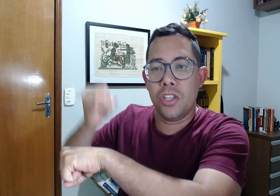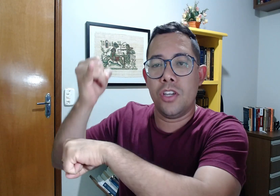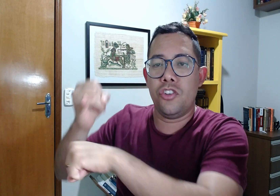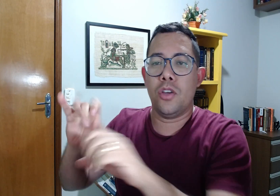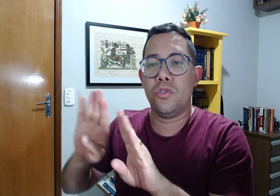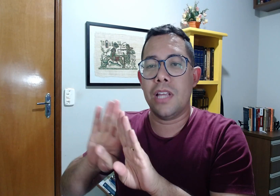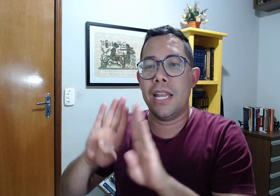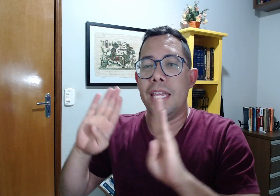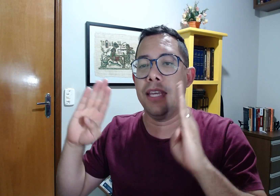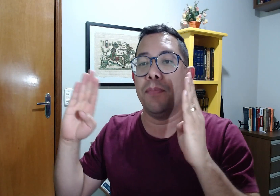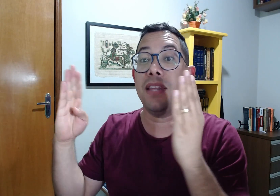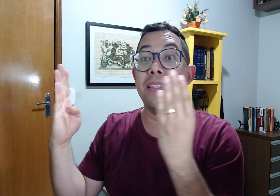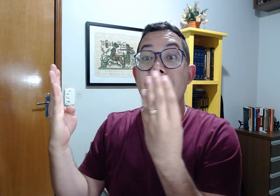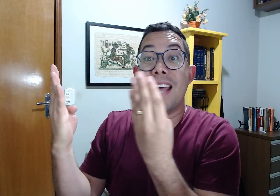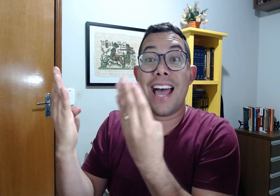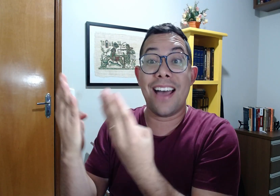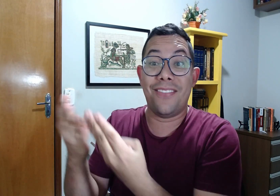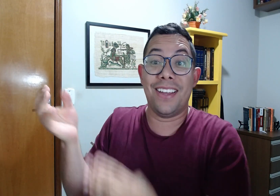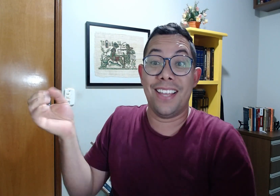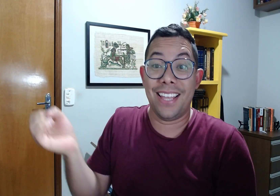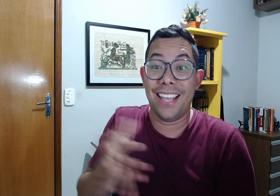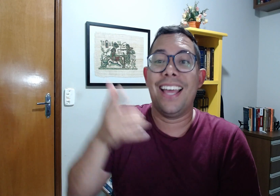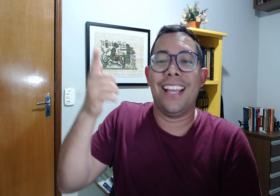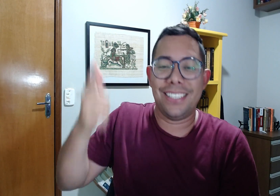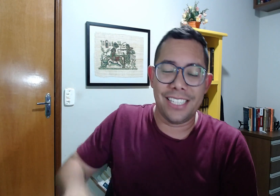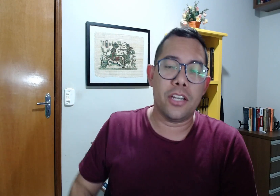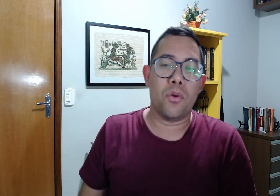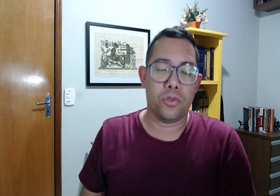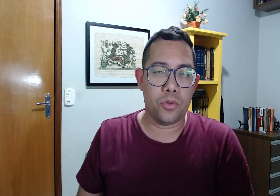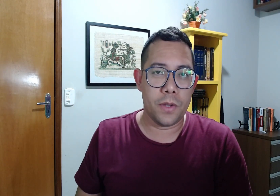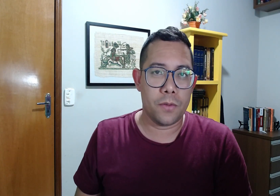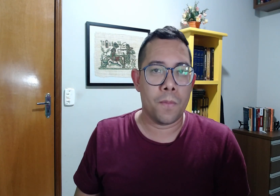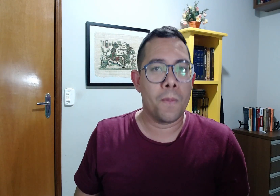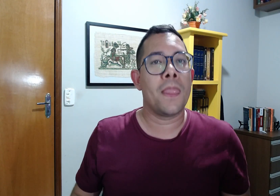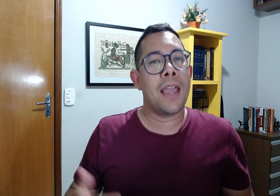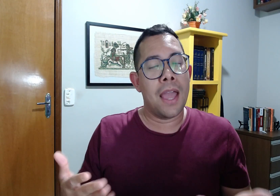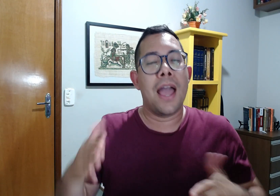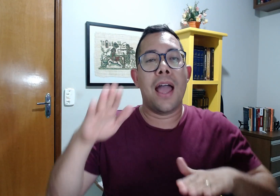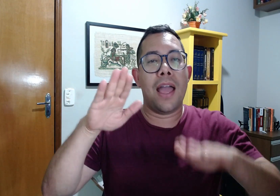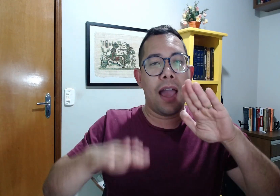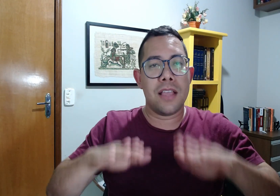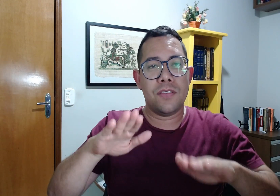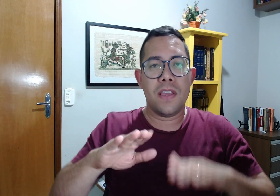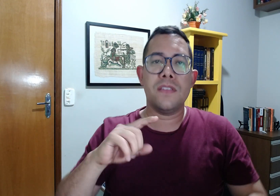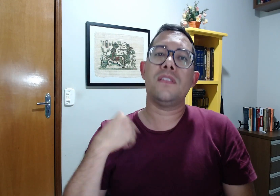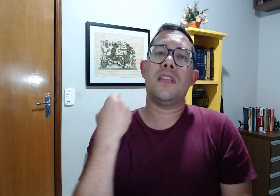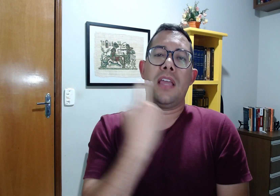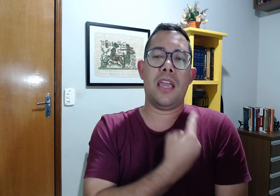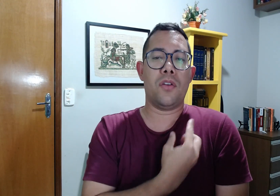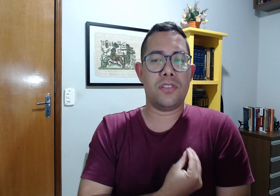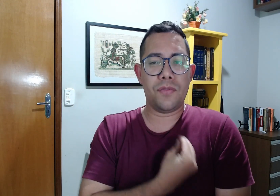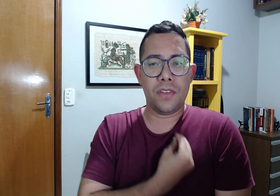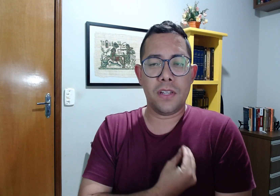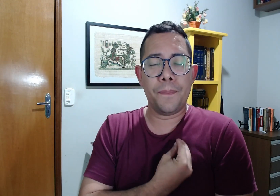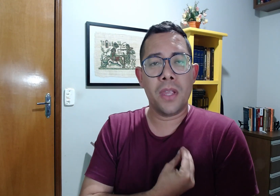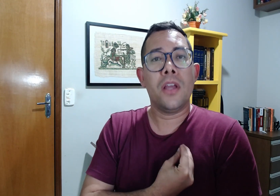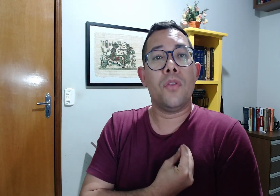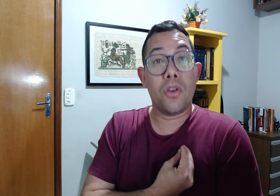Jerusalém, que precisava ser reconstruído. Às vezes, em nossa vida, nós